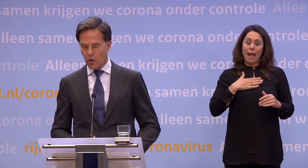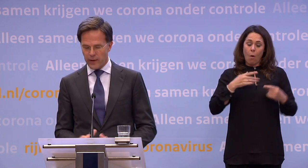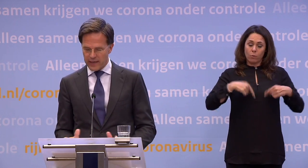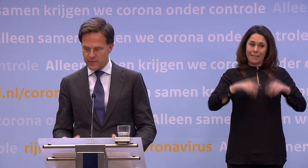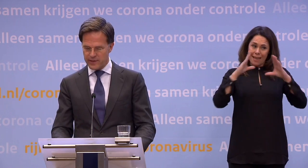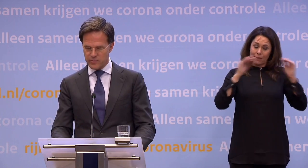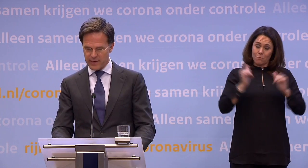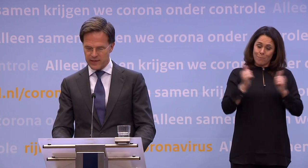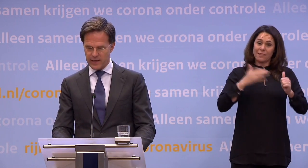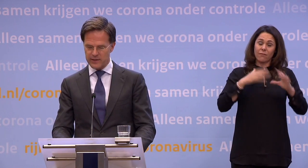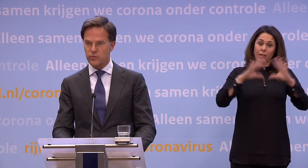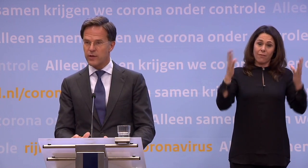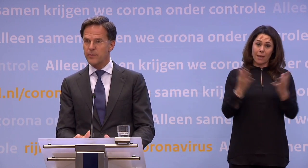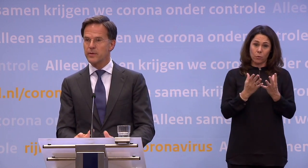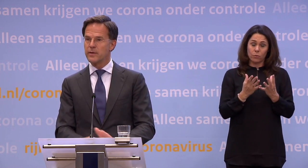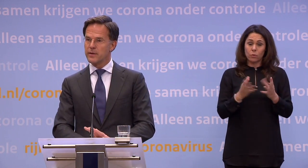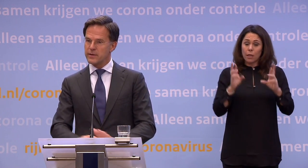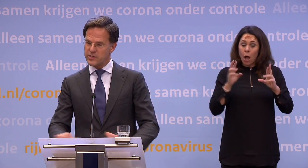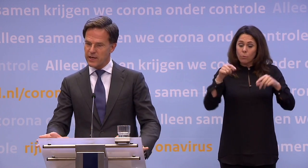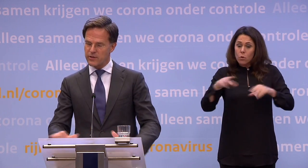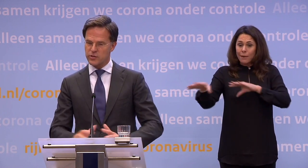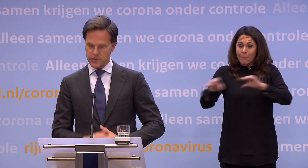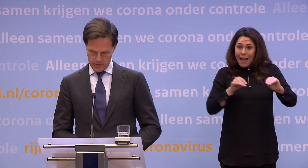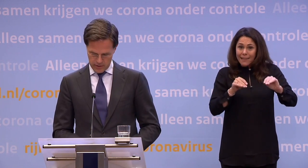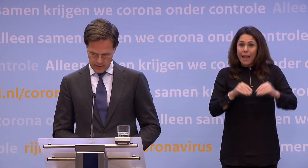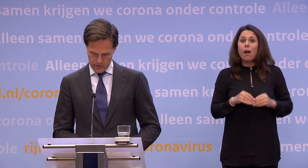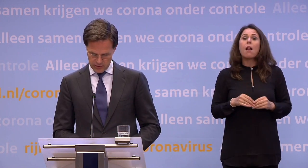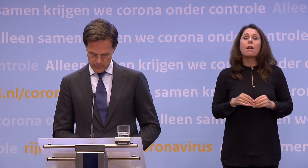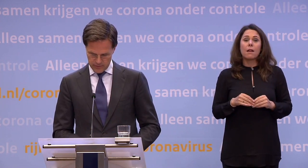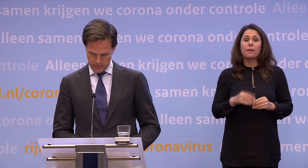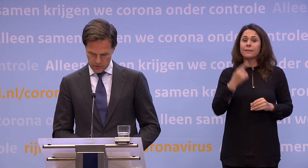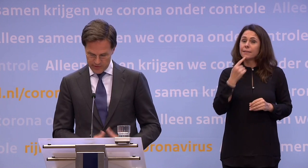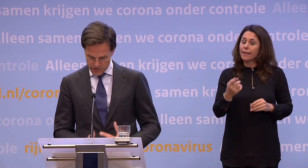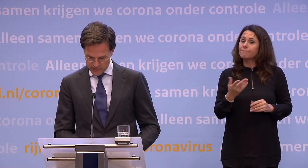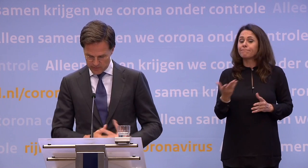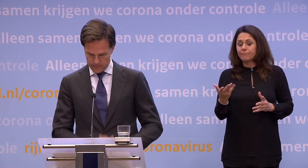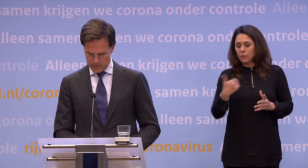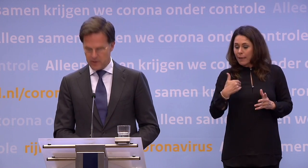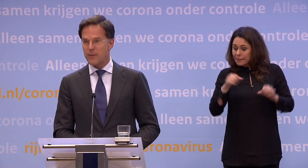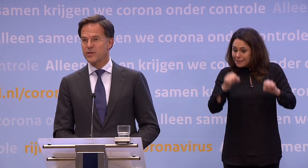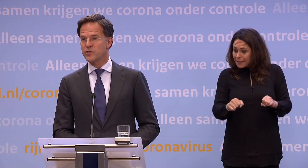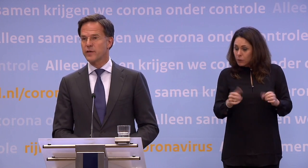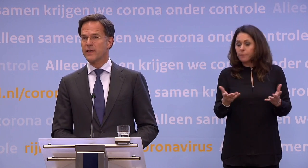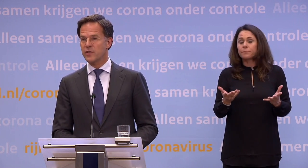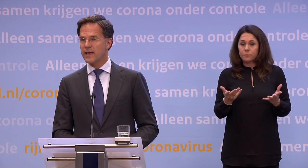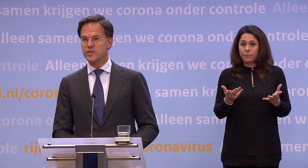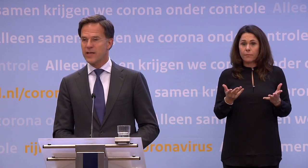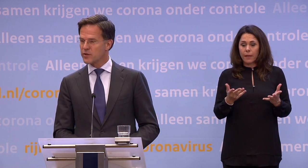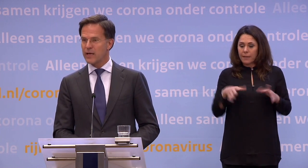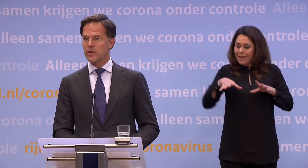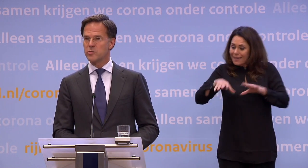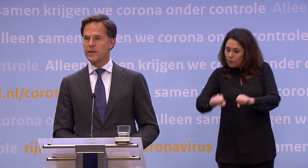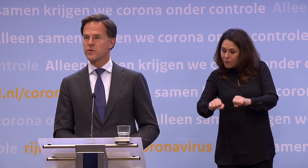slim. Dus ik hoop erg met deze maatregelen die we nu nemen... ...die zeggen luister, als mensen zitten en met reservering en